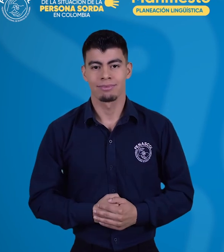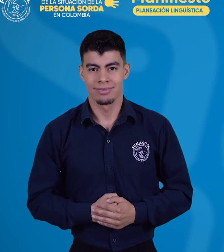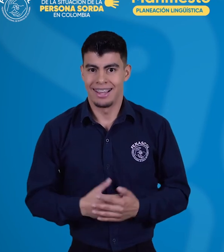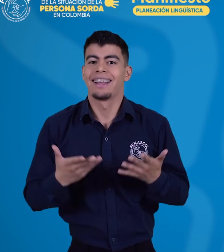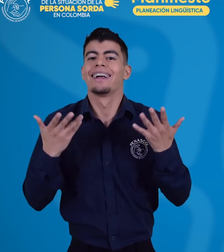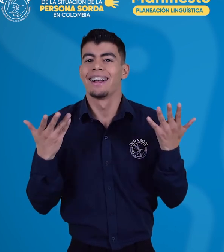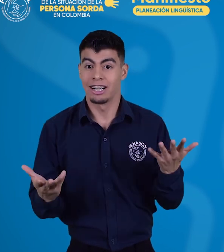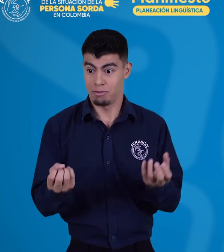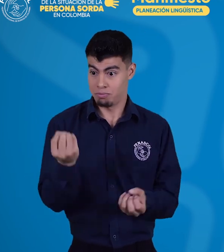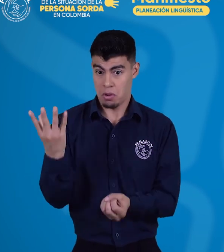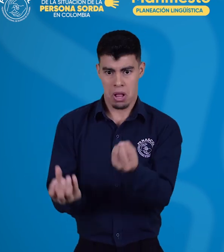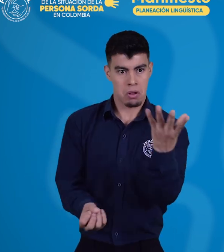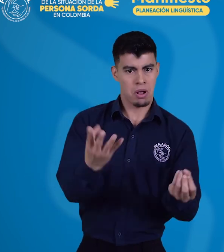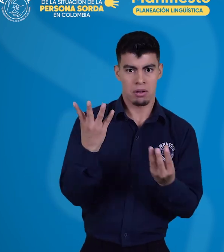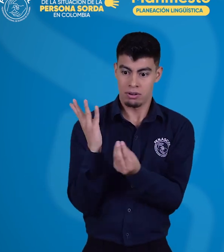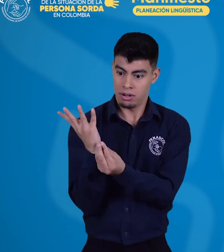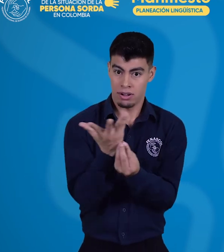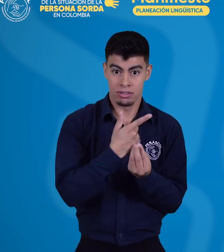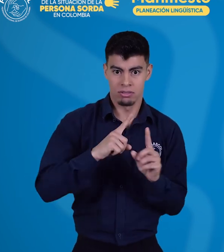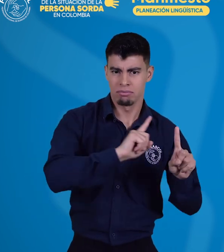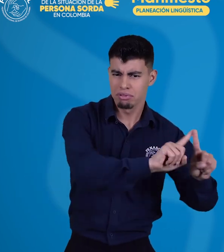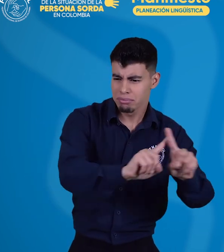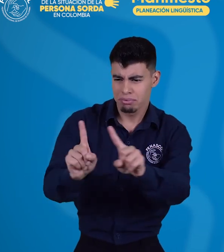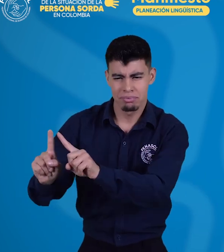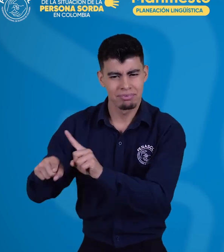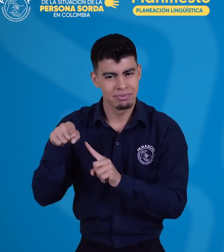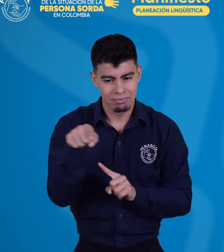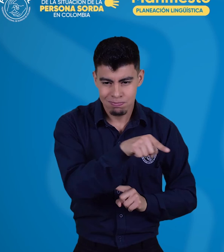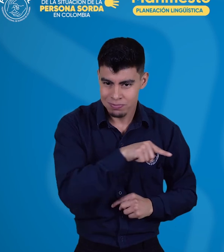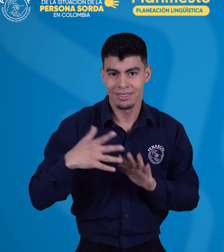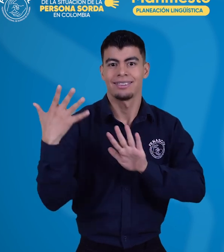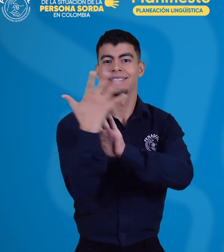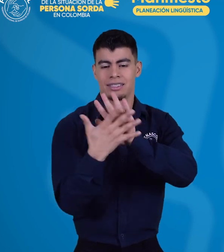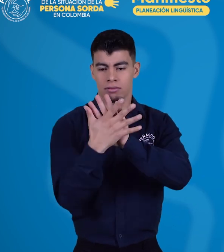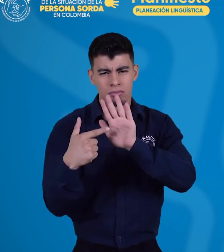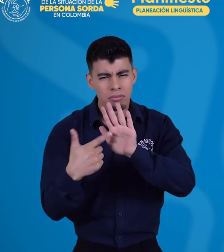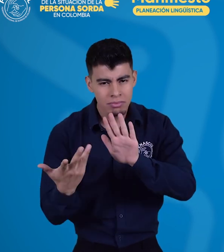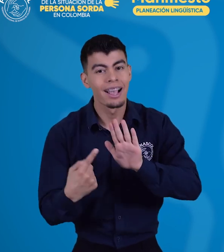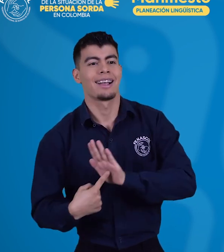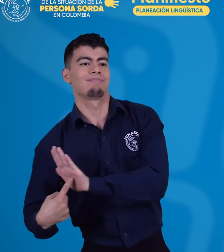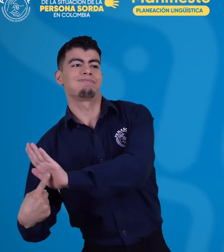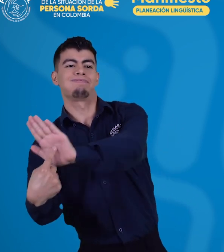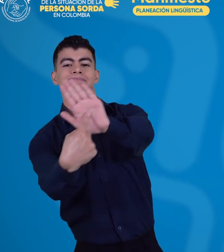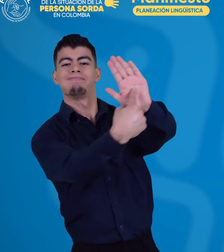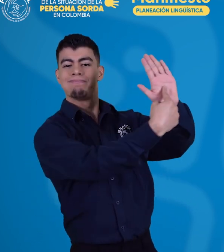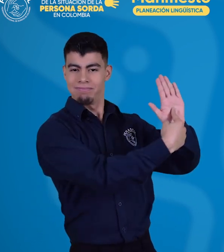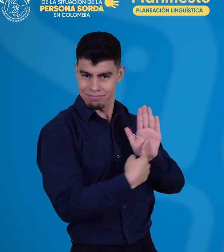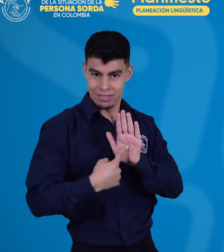Asimismo, deben crearse espacios para la visibilización de producciones artísticas que